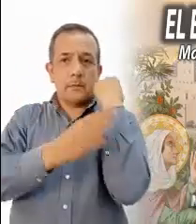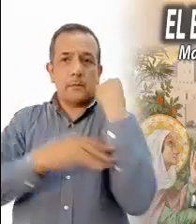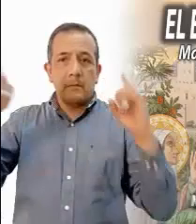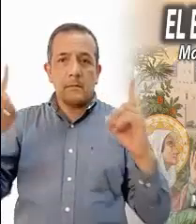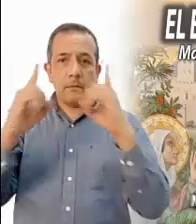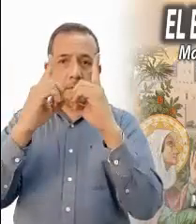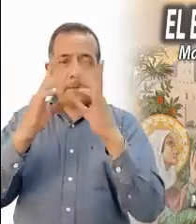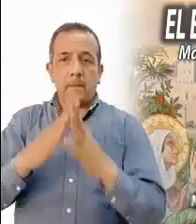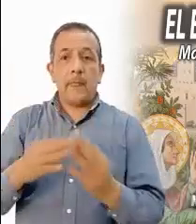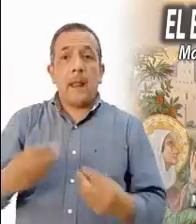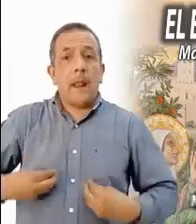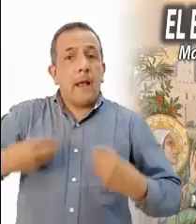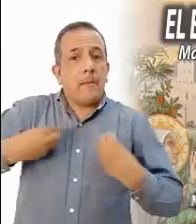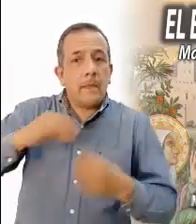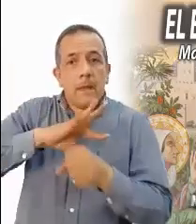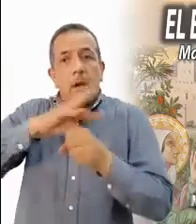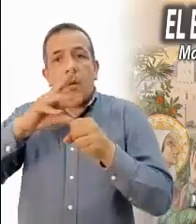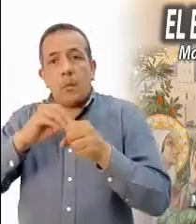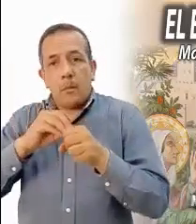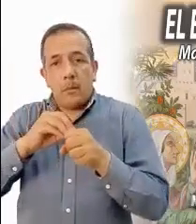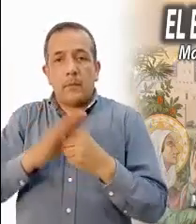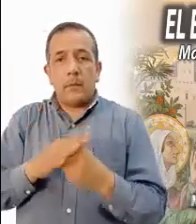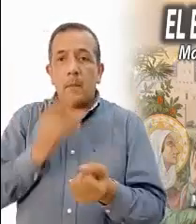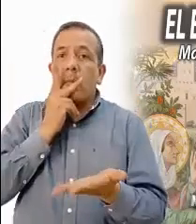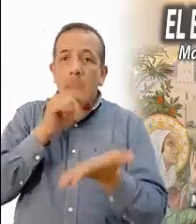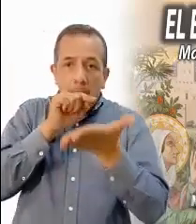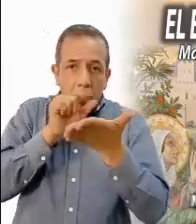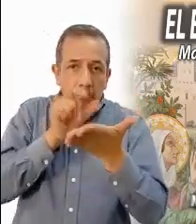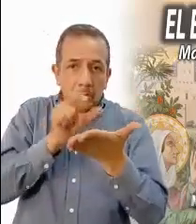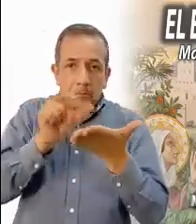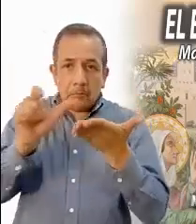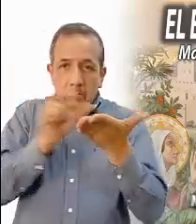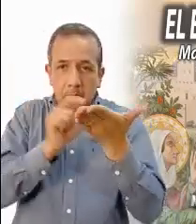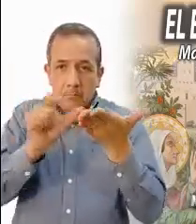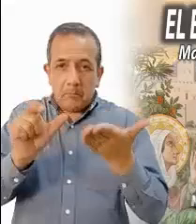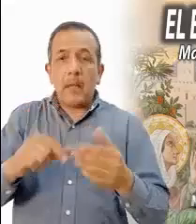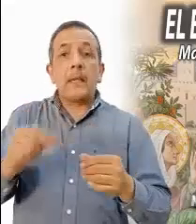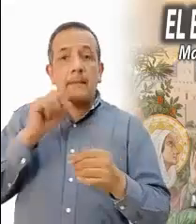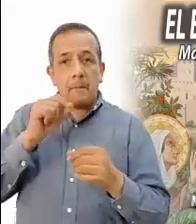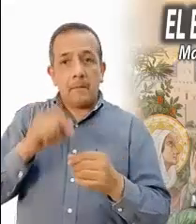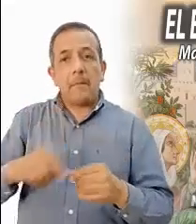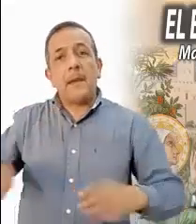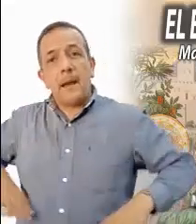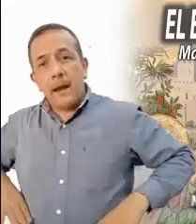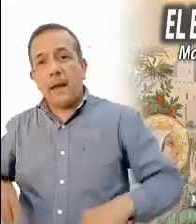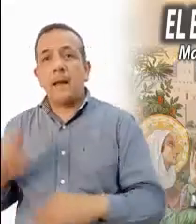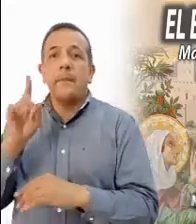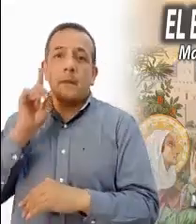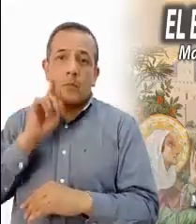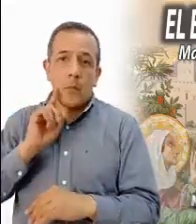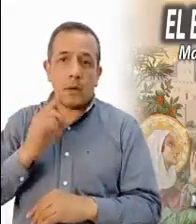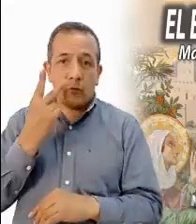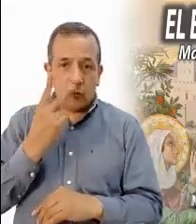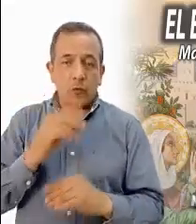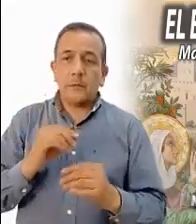alegría, la esperanza, la vida en plenitud aparecen en cada una de las palabras y en cada una de las acciones. Es una noticia